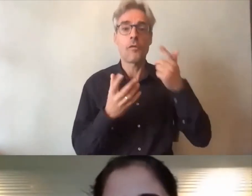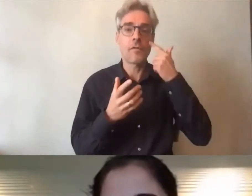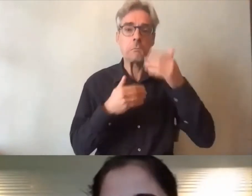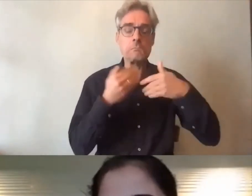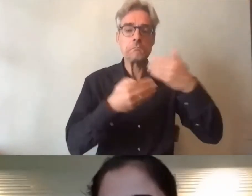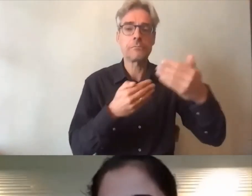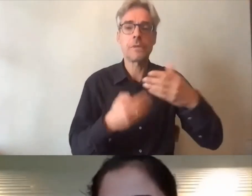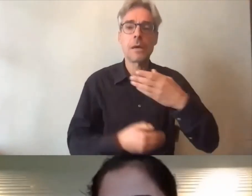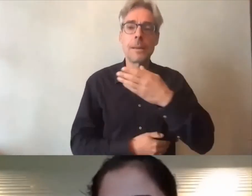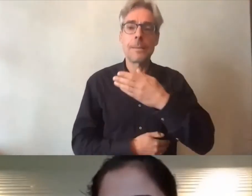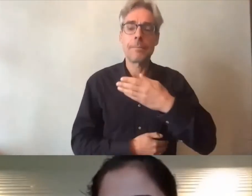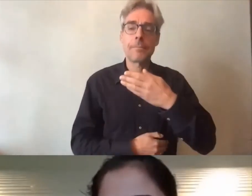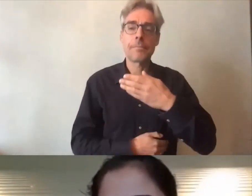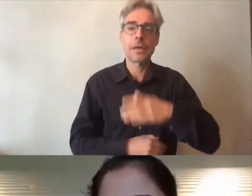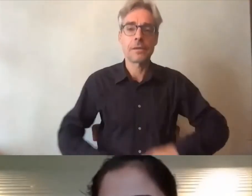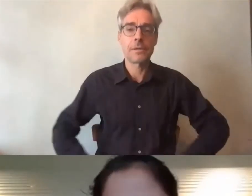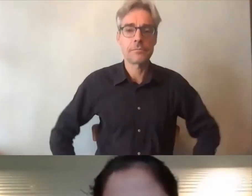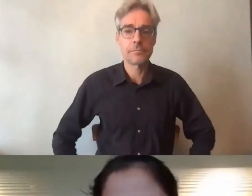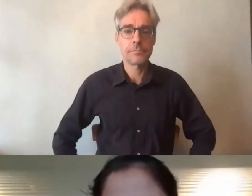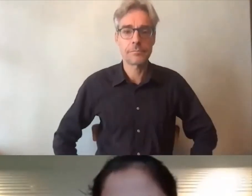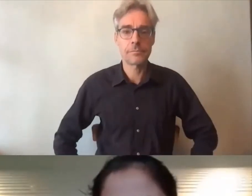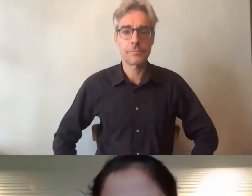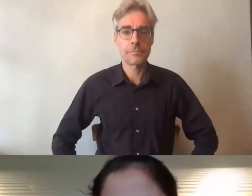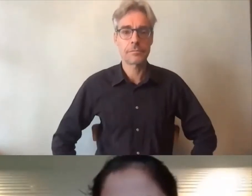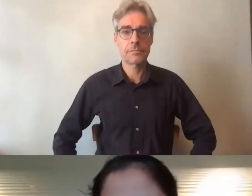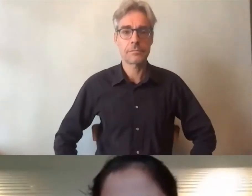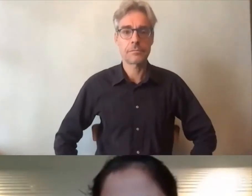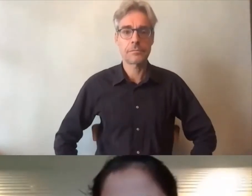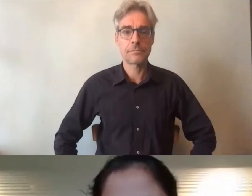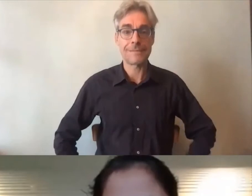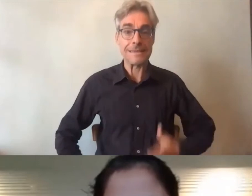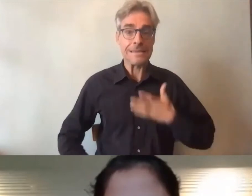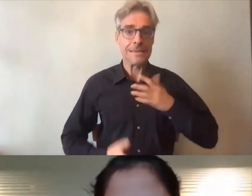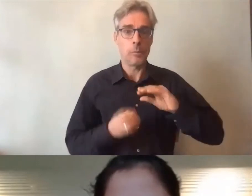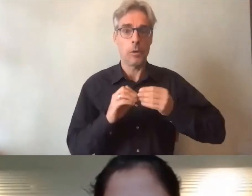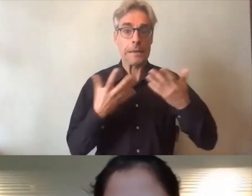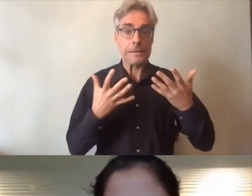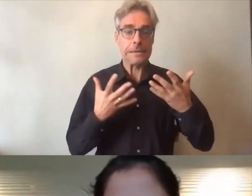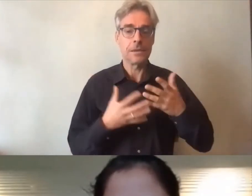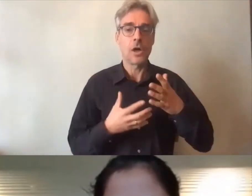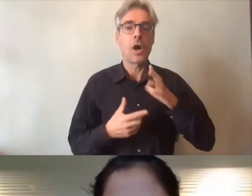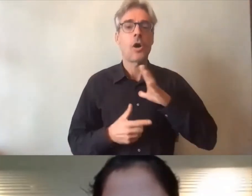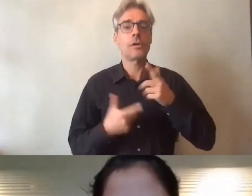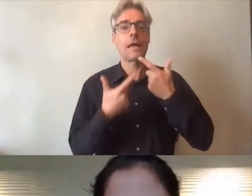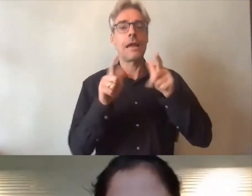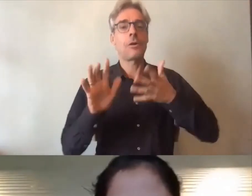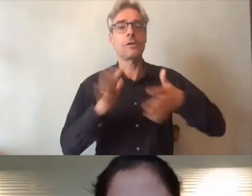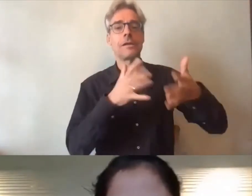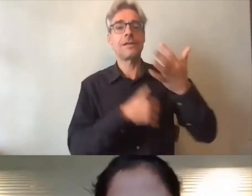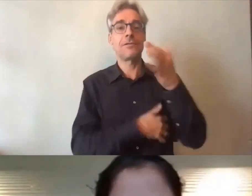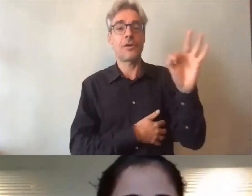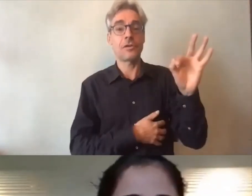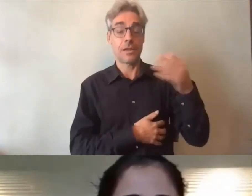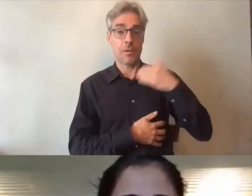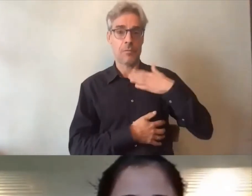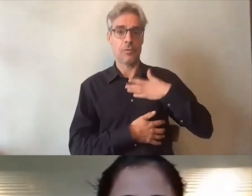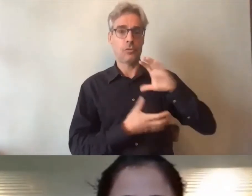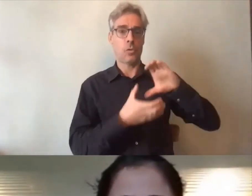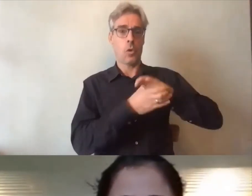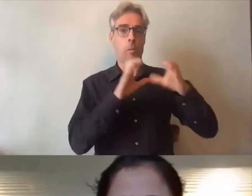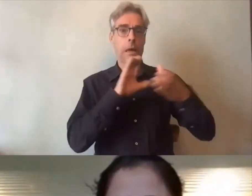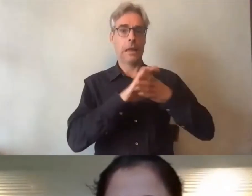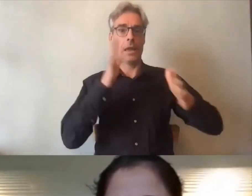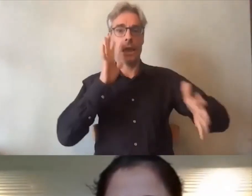Marie Ah c'est très ennuyeux alors on a de la langue des signes française mais pour nous ça va être très compliqué